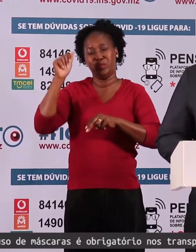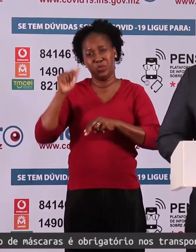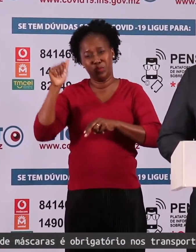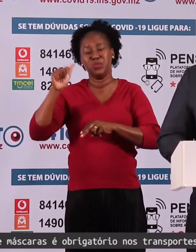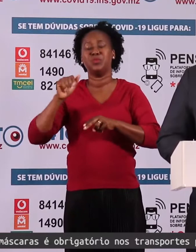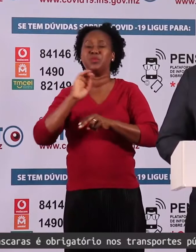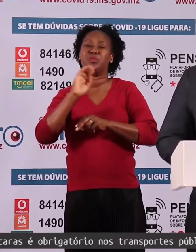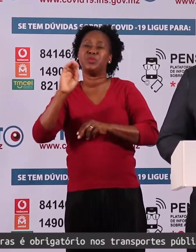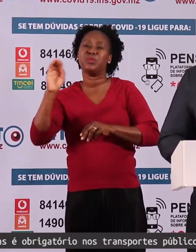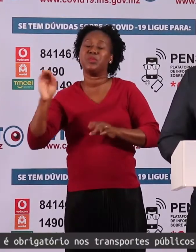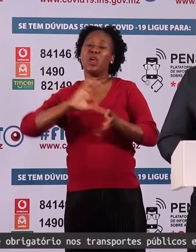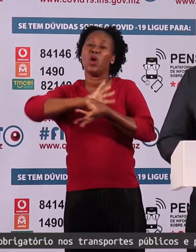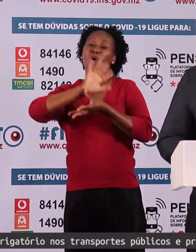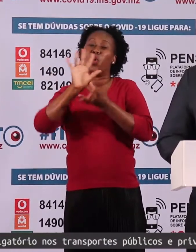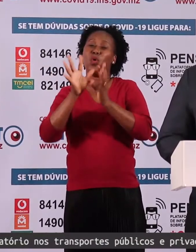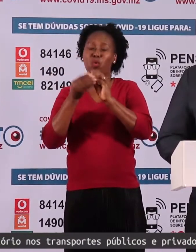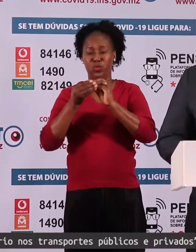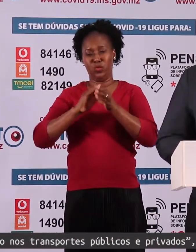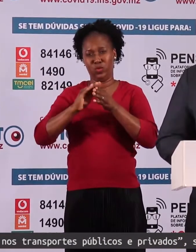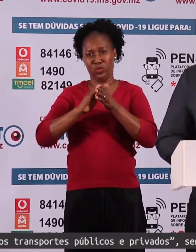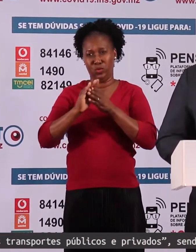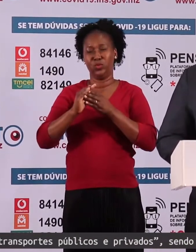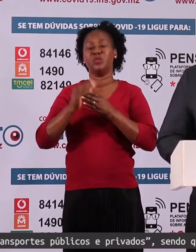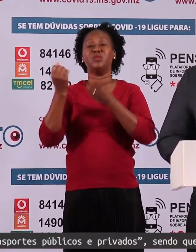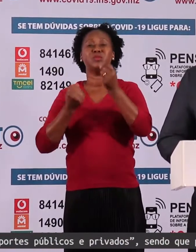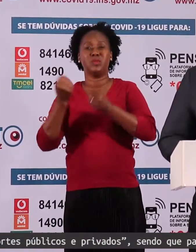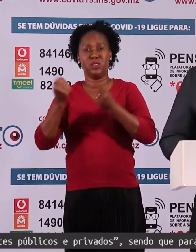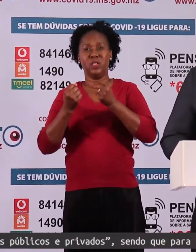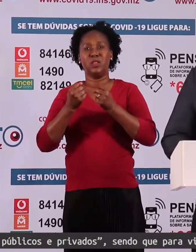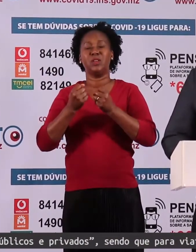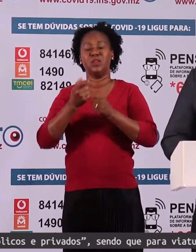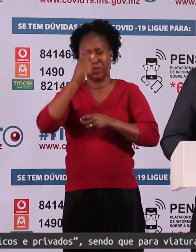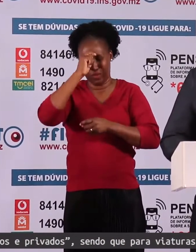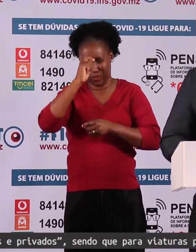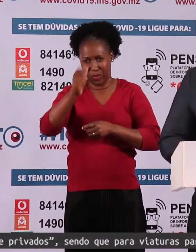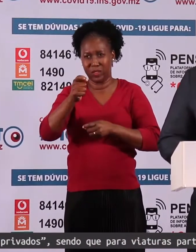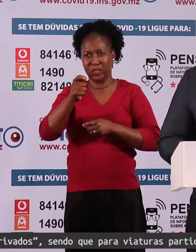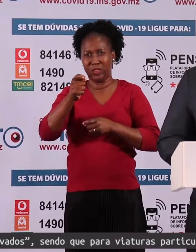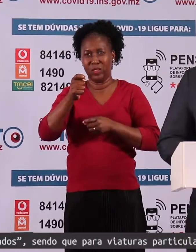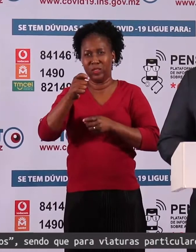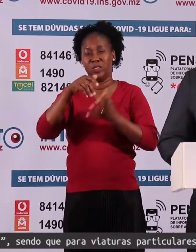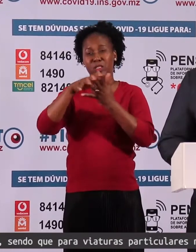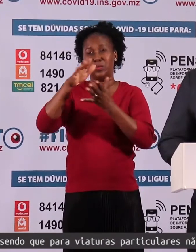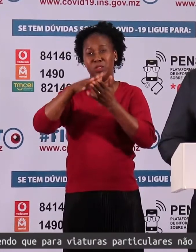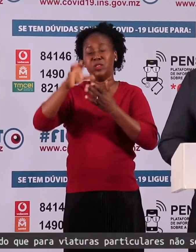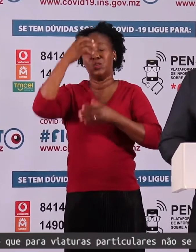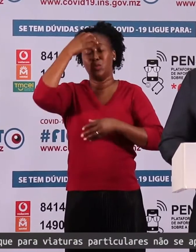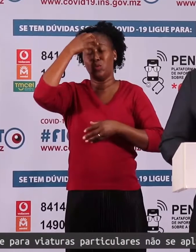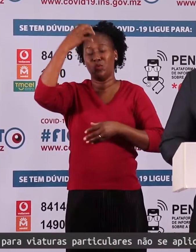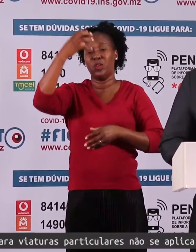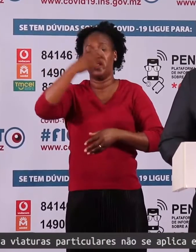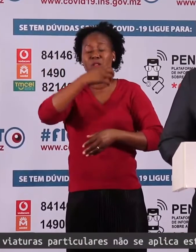automobilistas e utentes do transporte público, para o cumprimento integral das medidas aprovadas pelo governo de Moçambique,